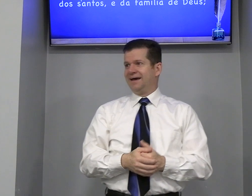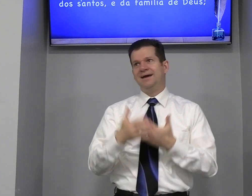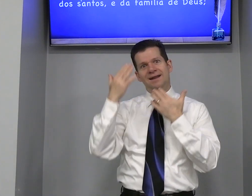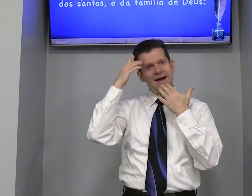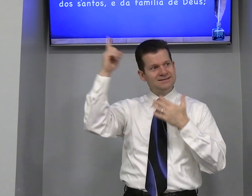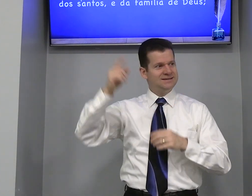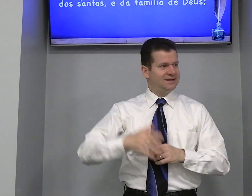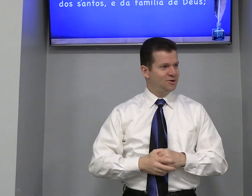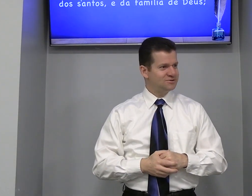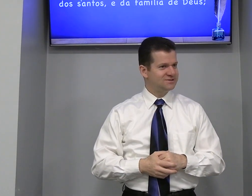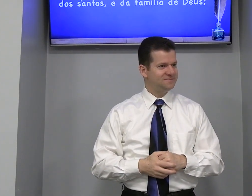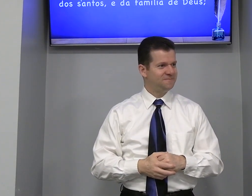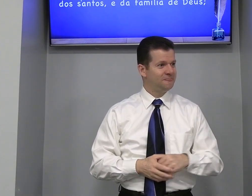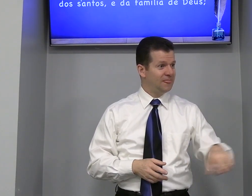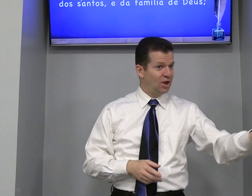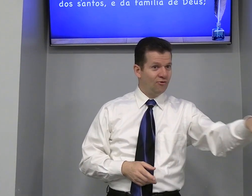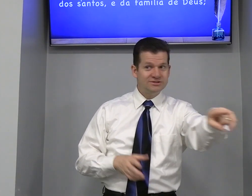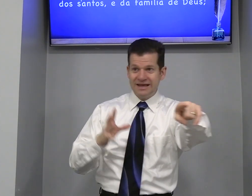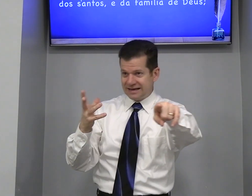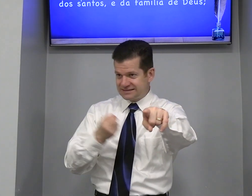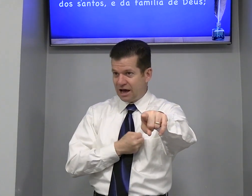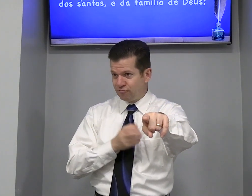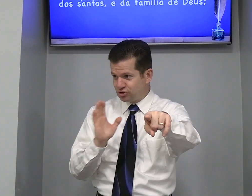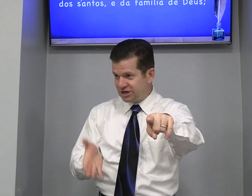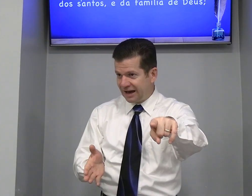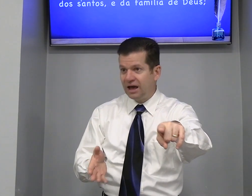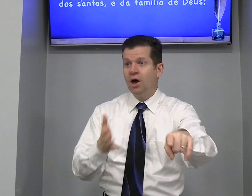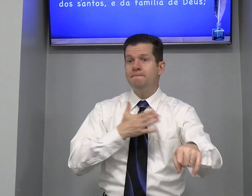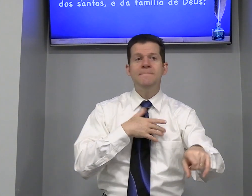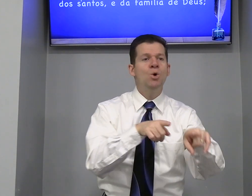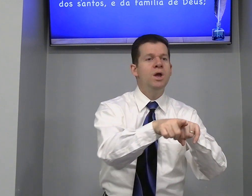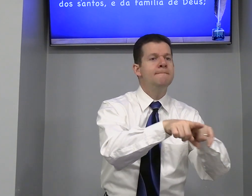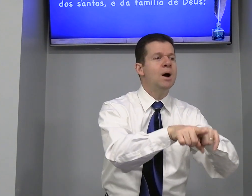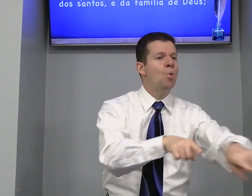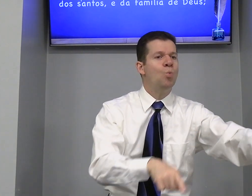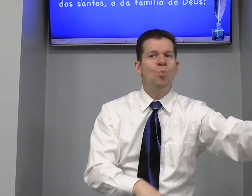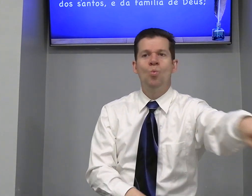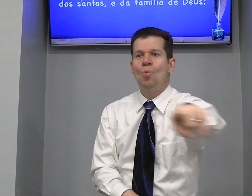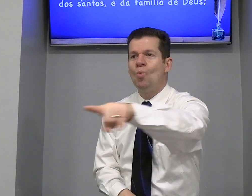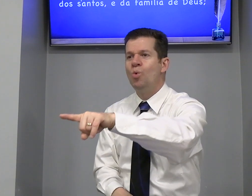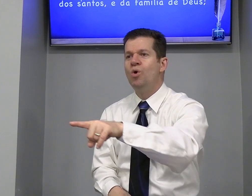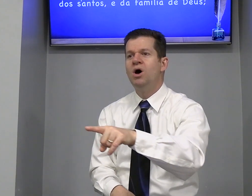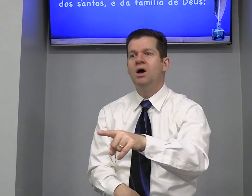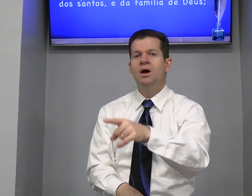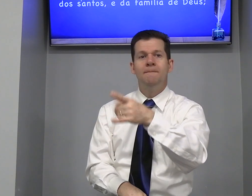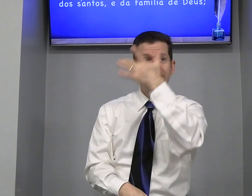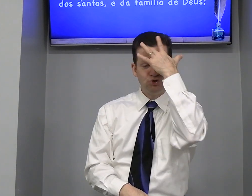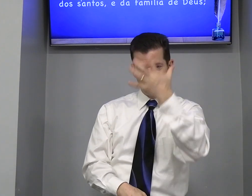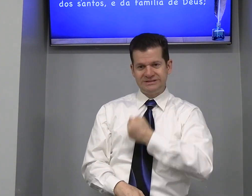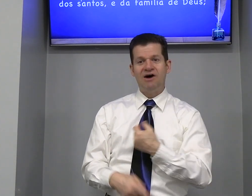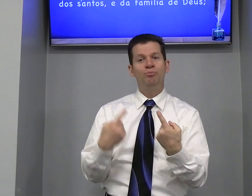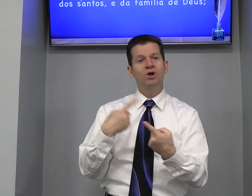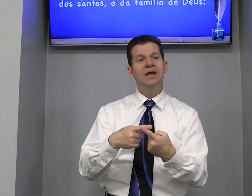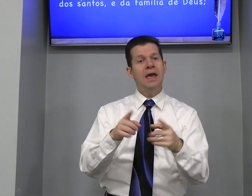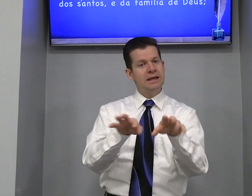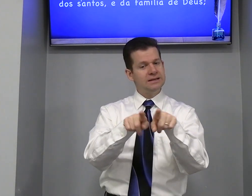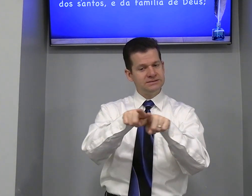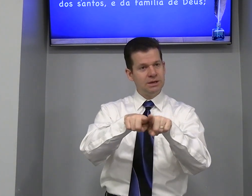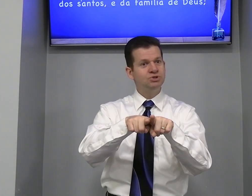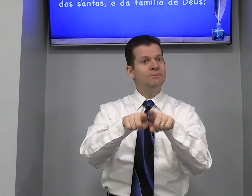Graças a Deus Você é salvo Já? Meu irmão Pessoa salva Por que? Somos